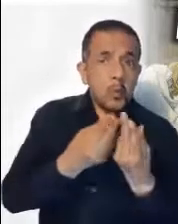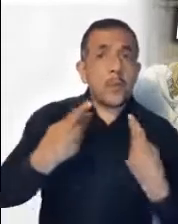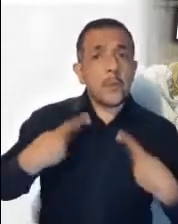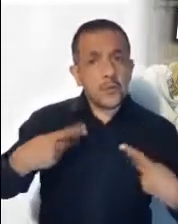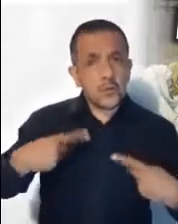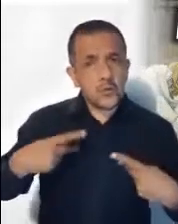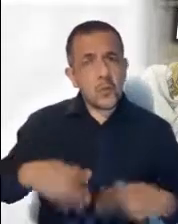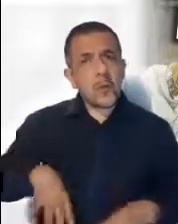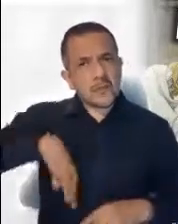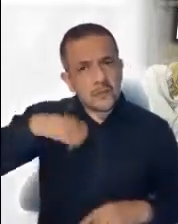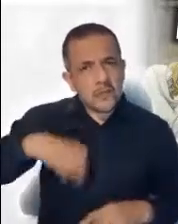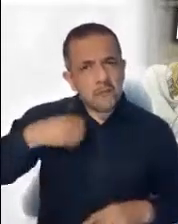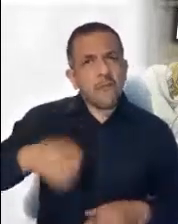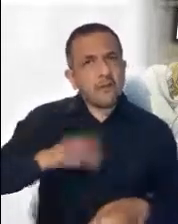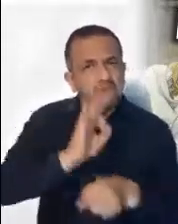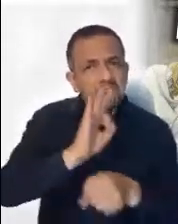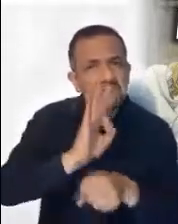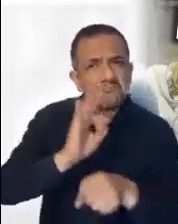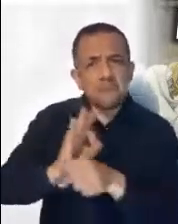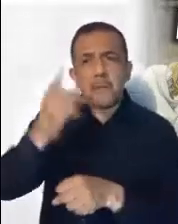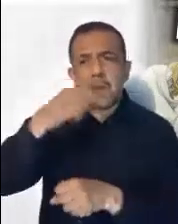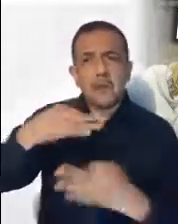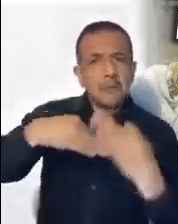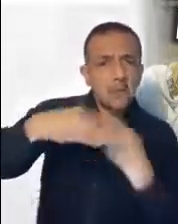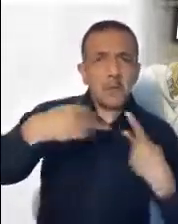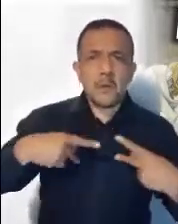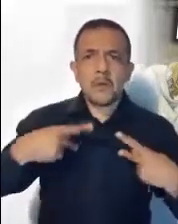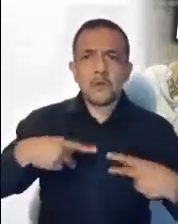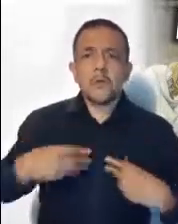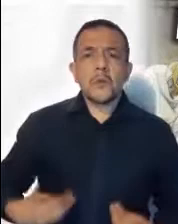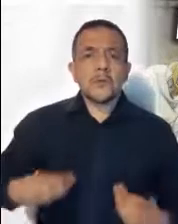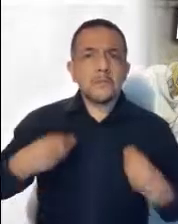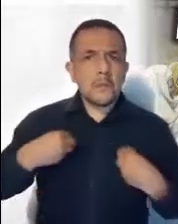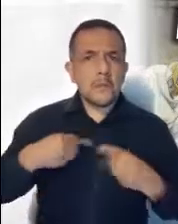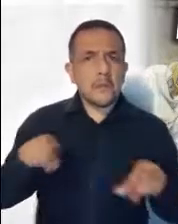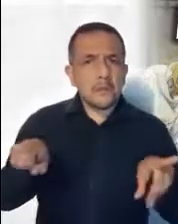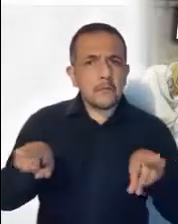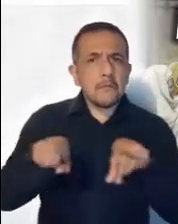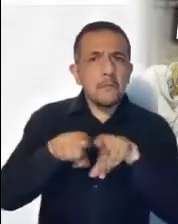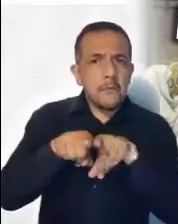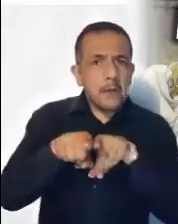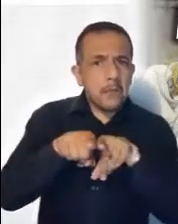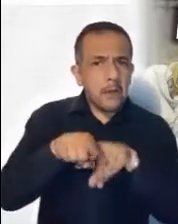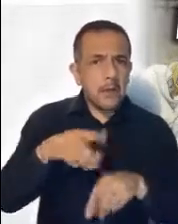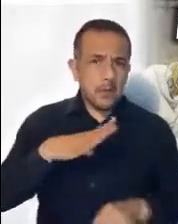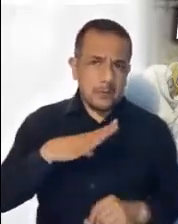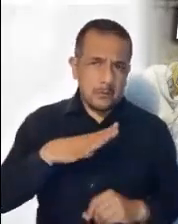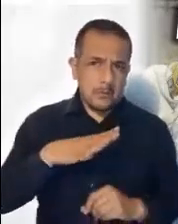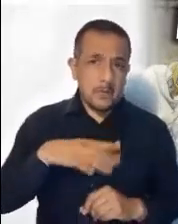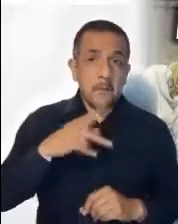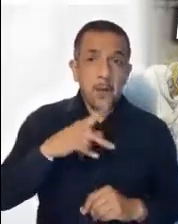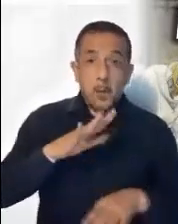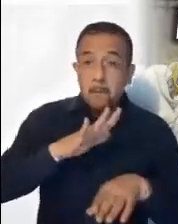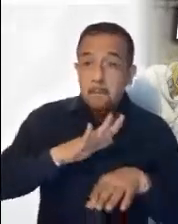luchan porque todos los hombres vivan como hermanos. Pero nuestra verdadera fortaleza está en el